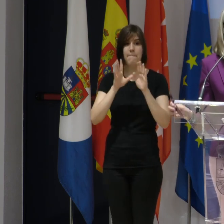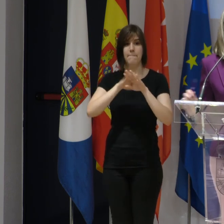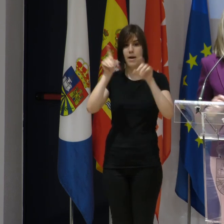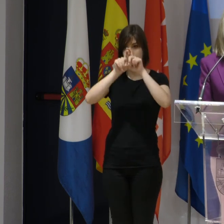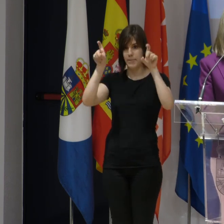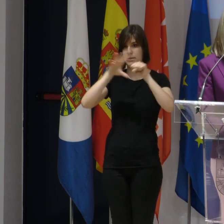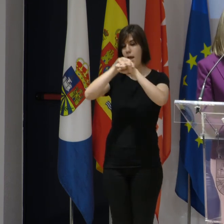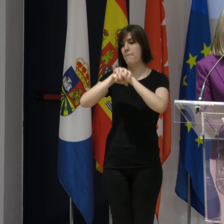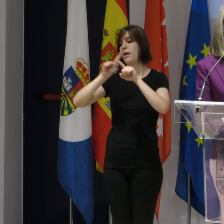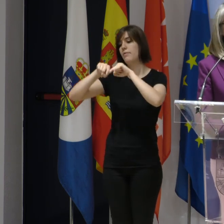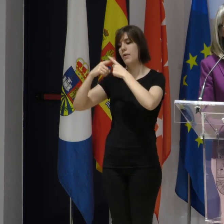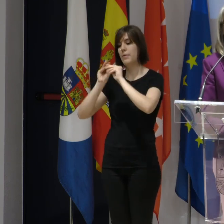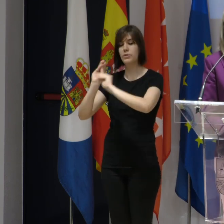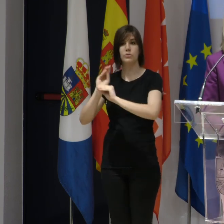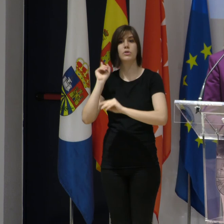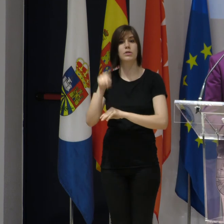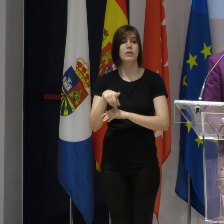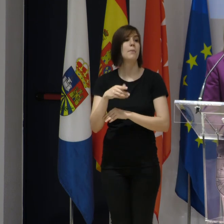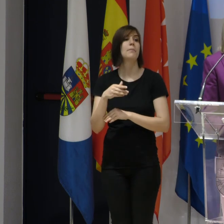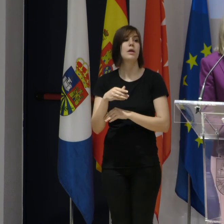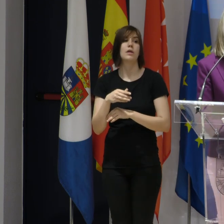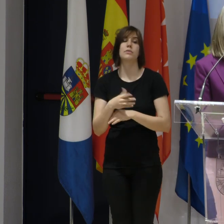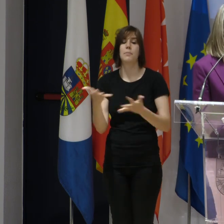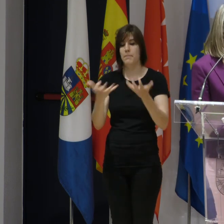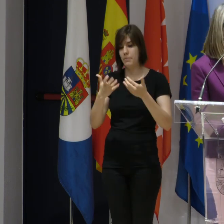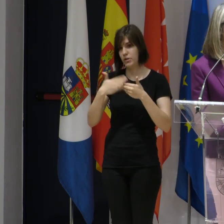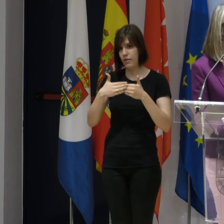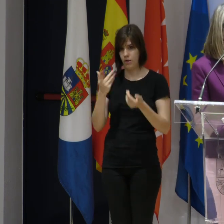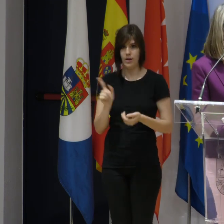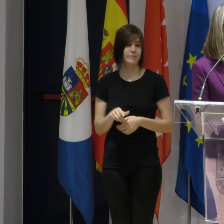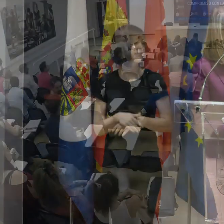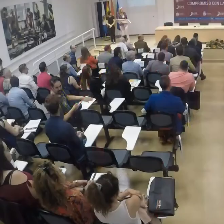empresas amigas de la familia, además de los tradicionales premios al emprendimiento, claro.